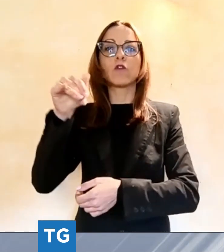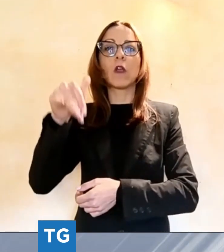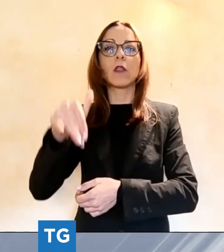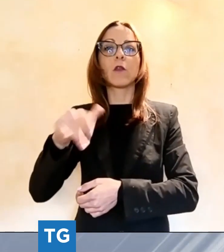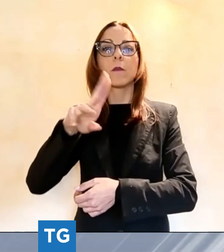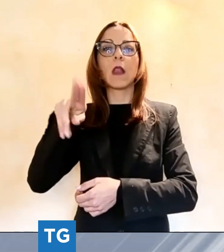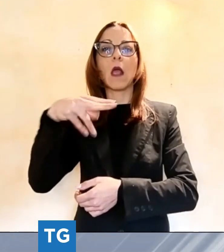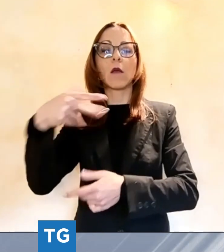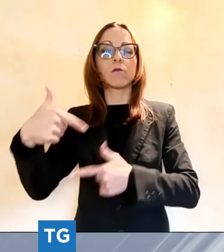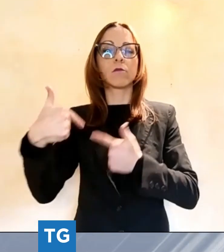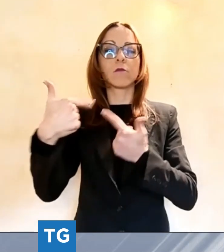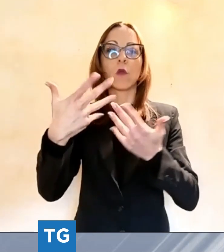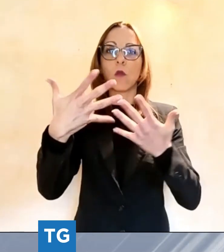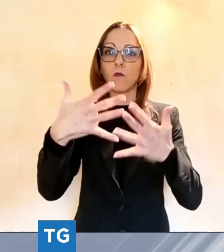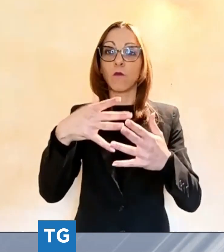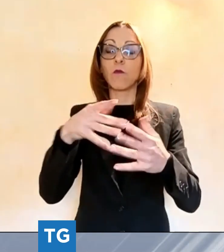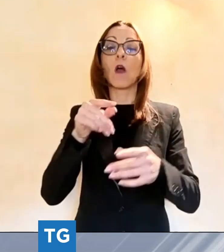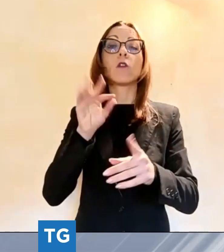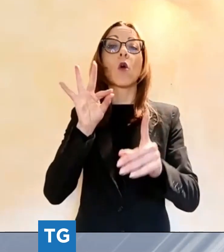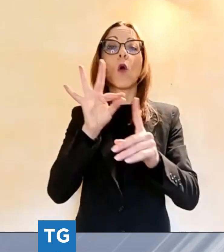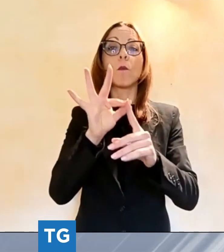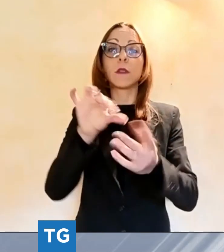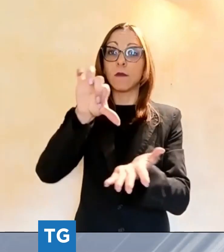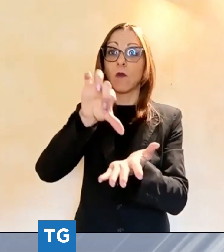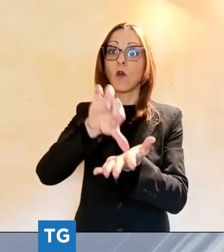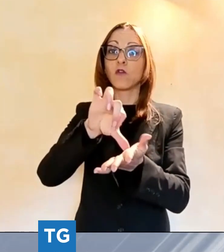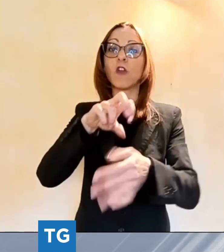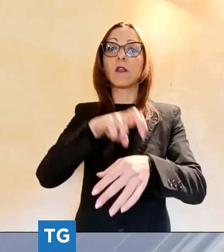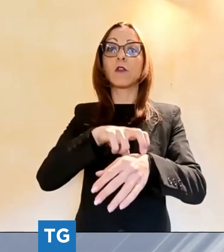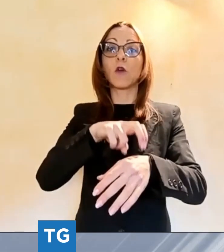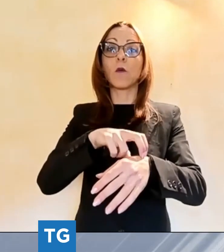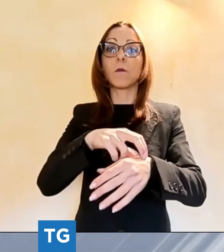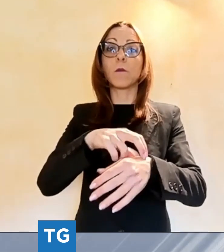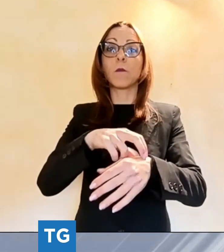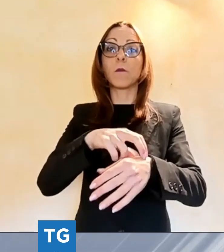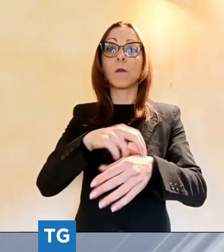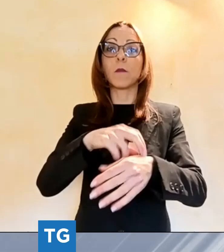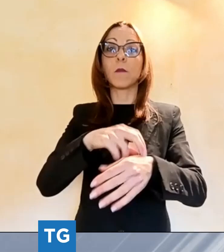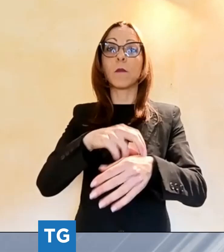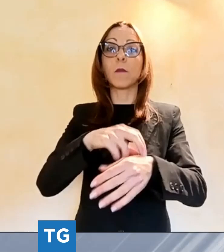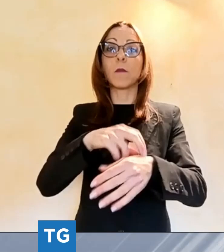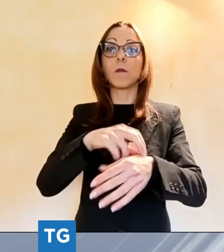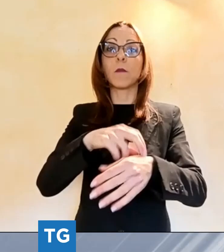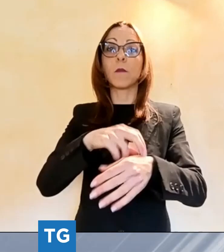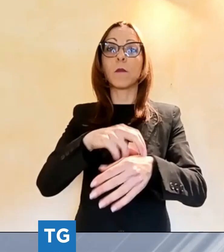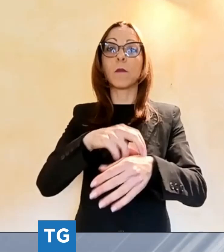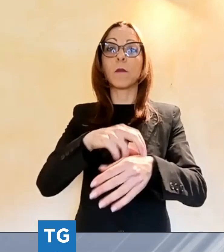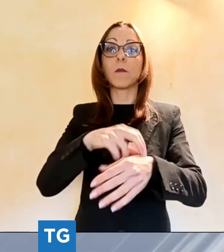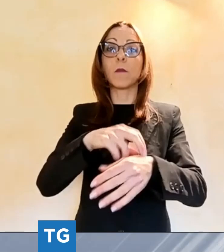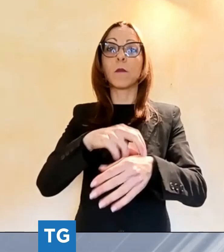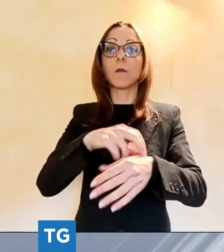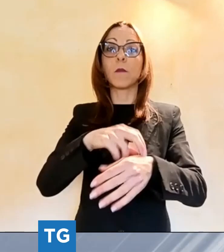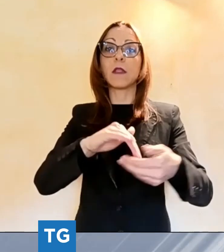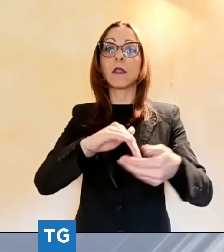il centro medico sociale di Castelvecchio. Un centro medico sociale in grado di aiutare nelle cure e meno